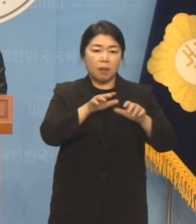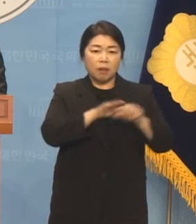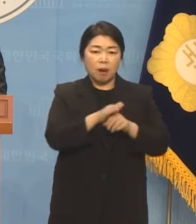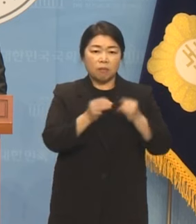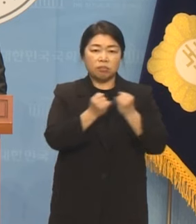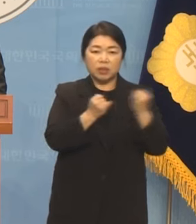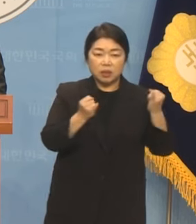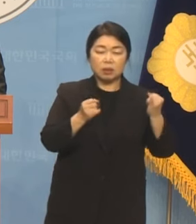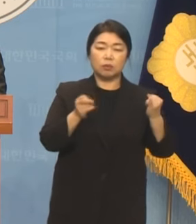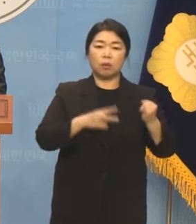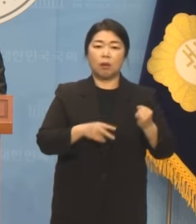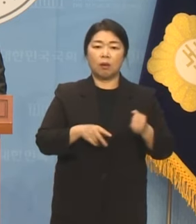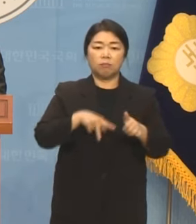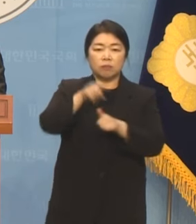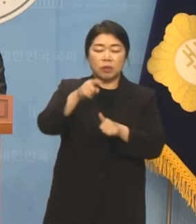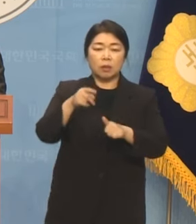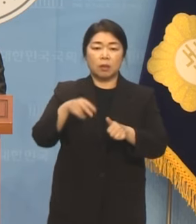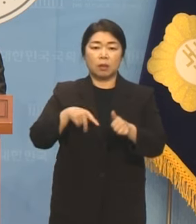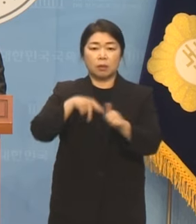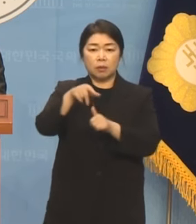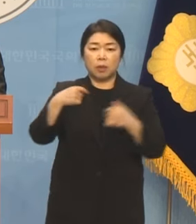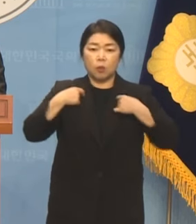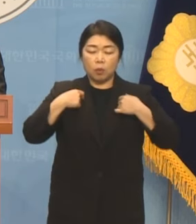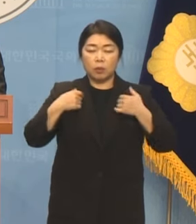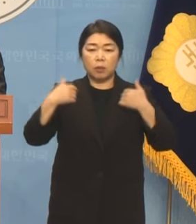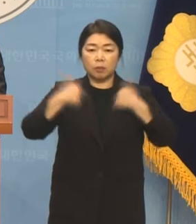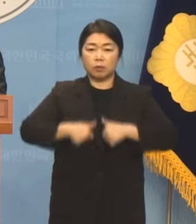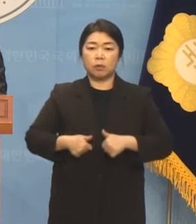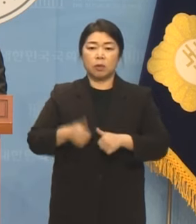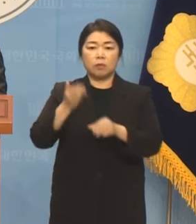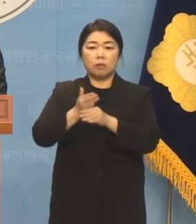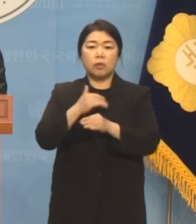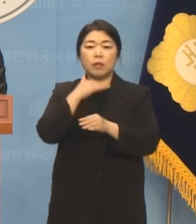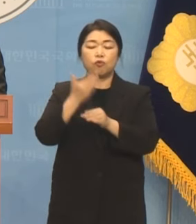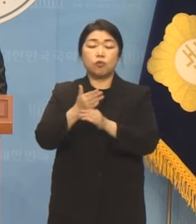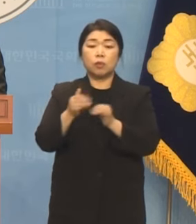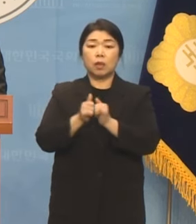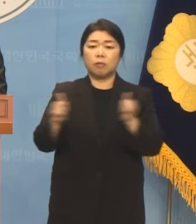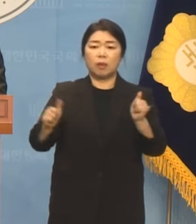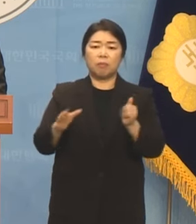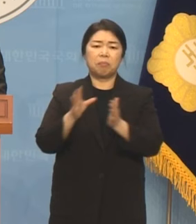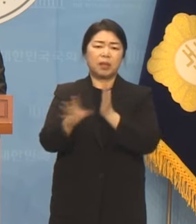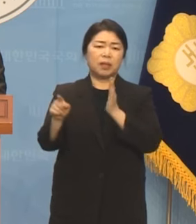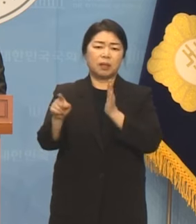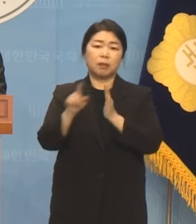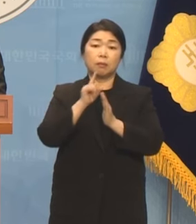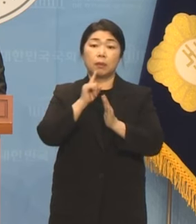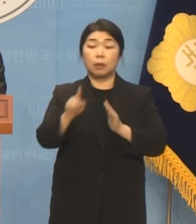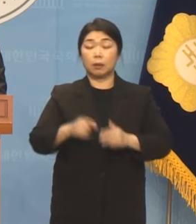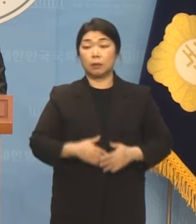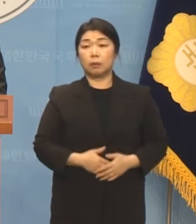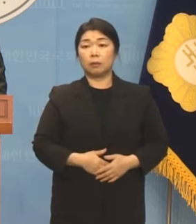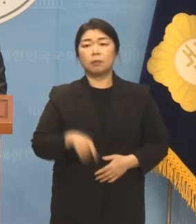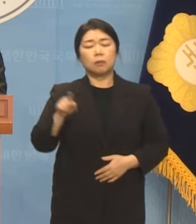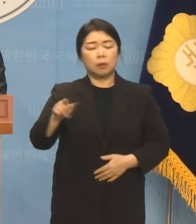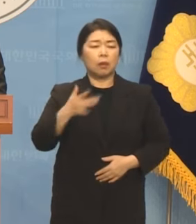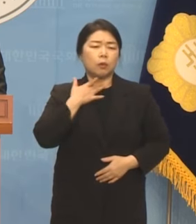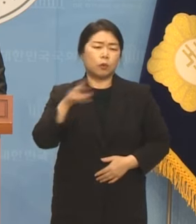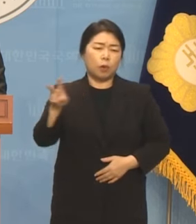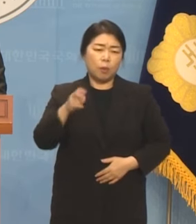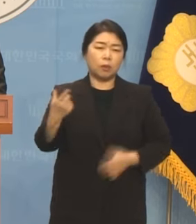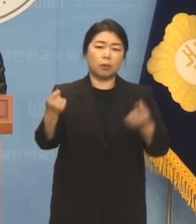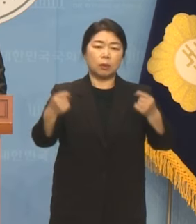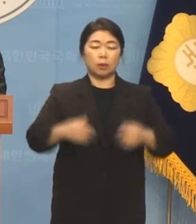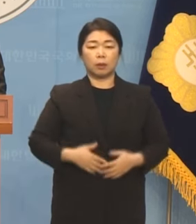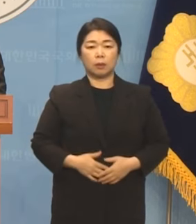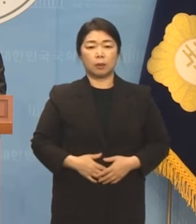등산복 중년은 진상 등의 막말은 의견 표출이 아니라 혐오 배설입니다. 습관적으로